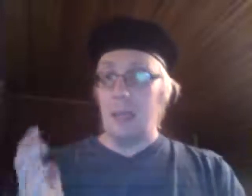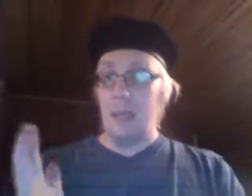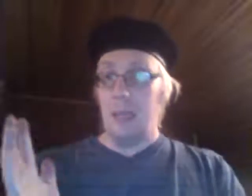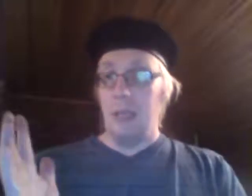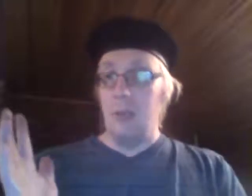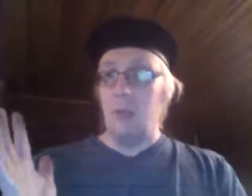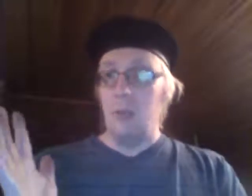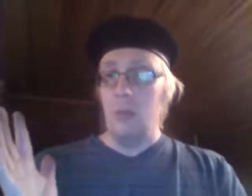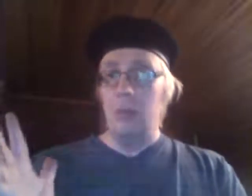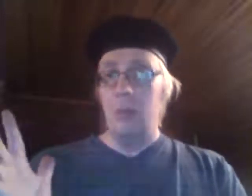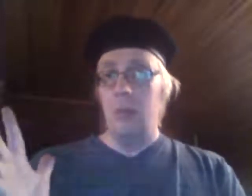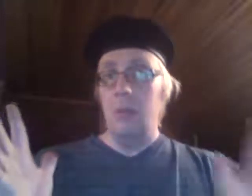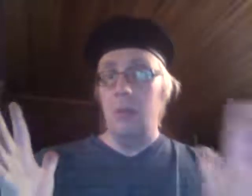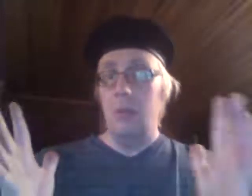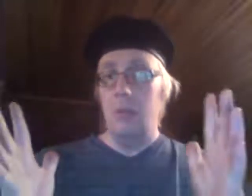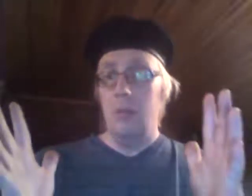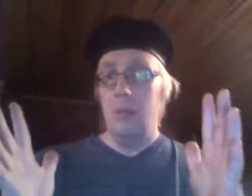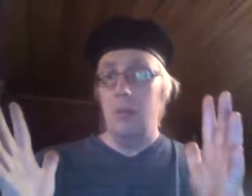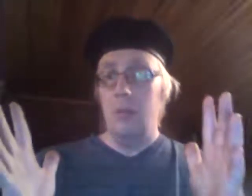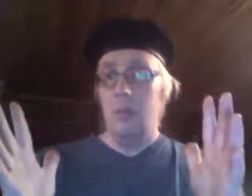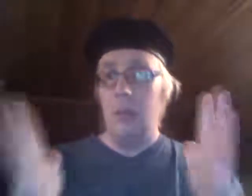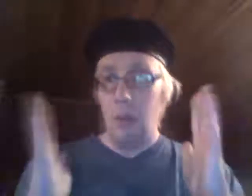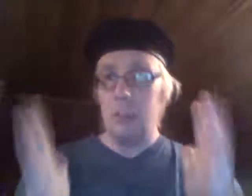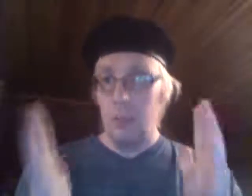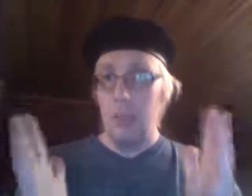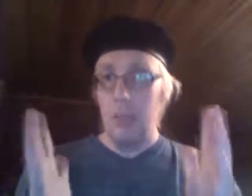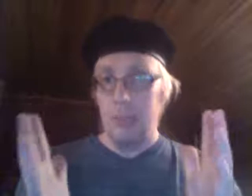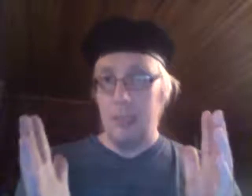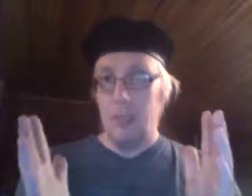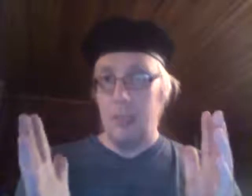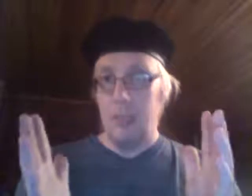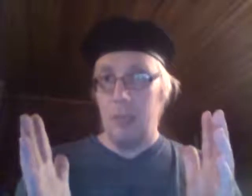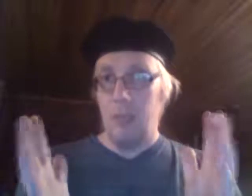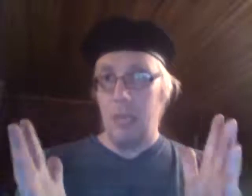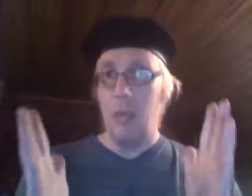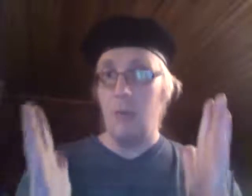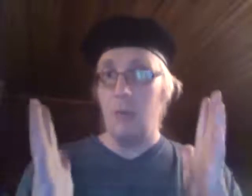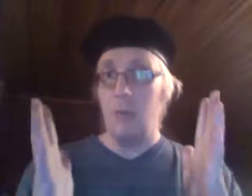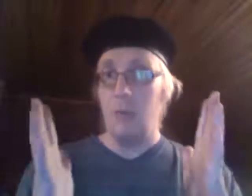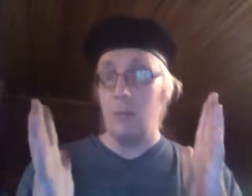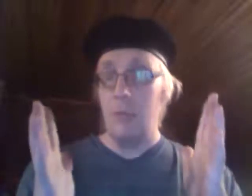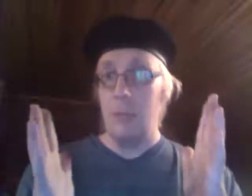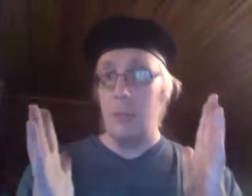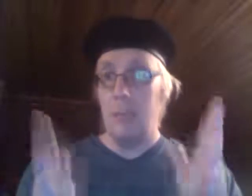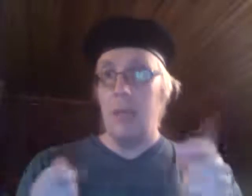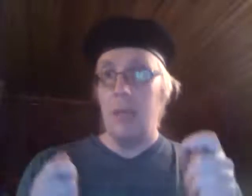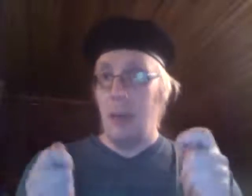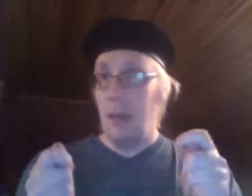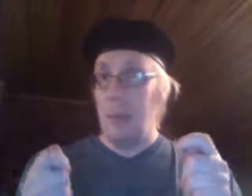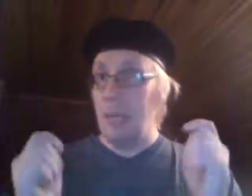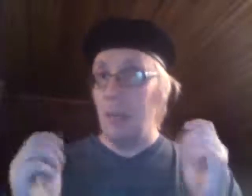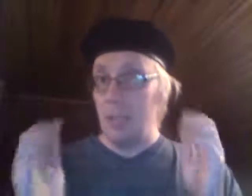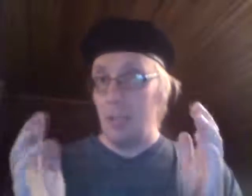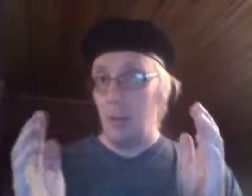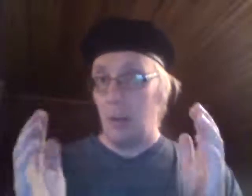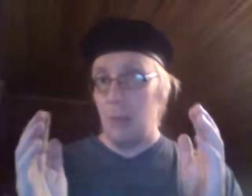tilanne. Nyt haluatko sä suojella sitä ympäristöä? EU joutuu nyt miettimään tätä. Ja mikä on sitten seuraus?